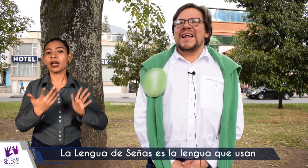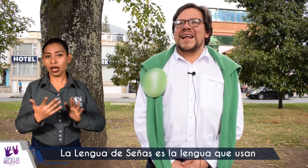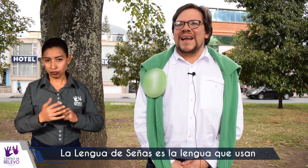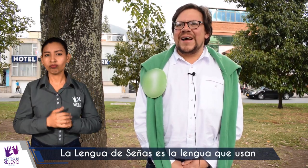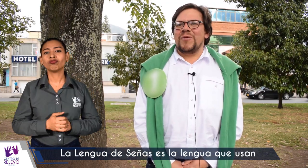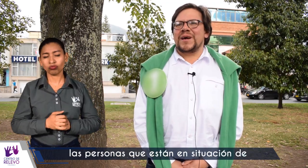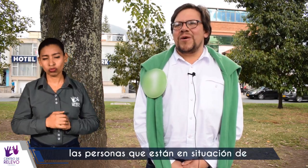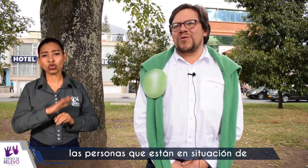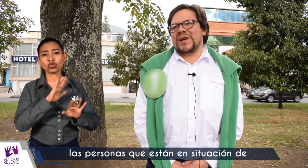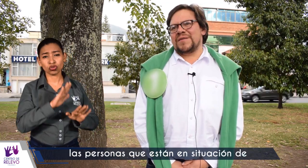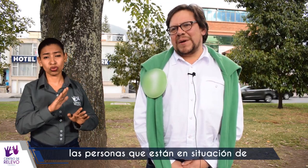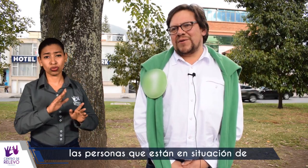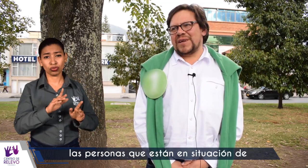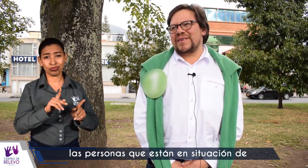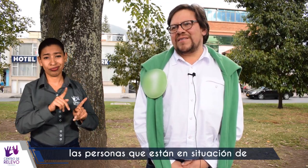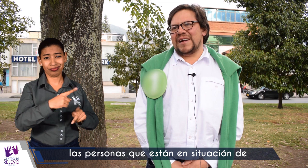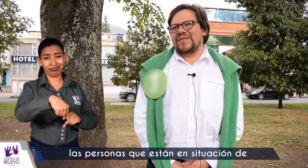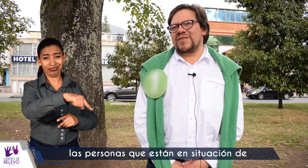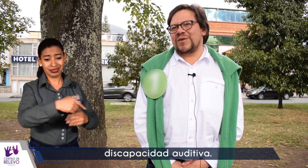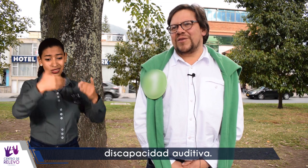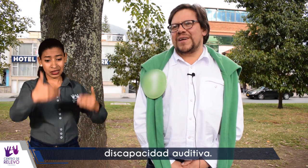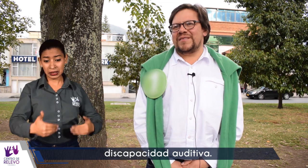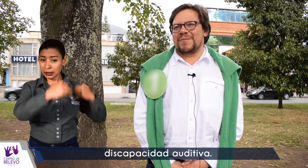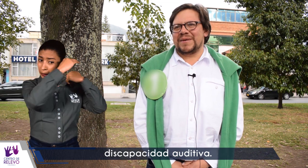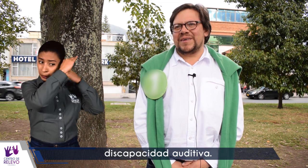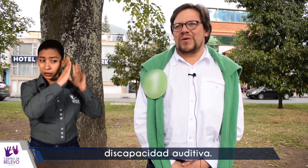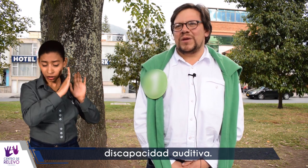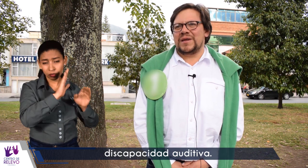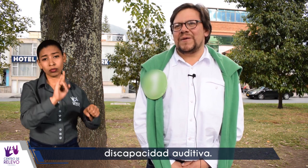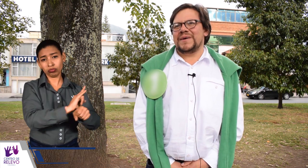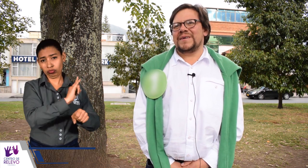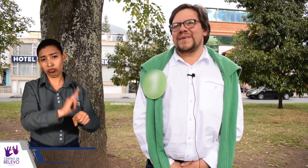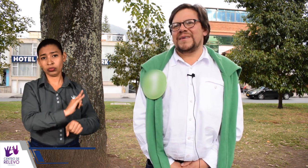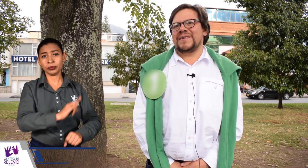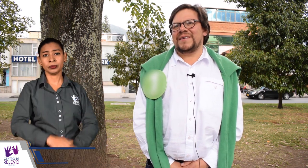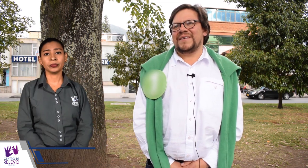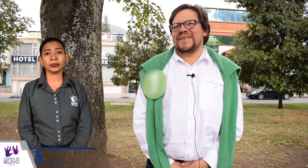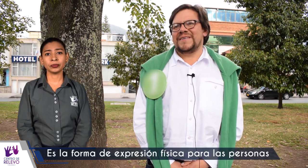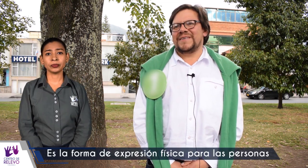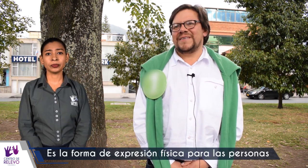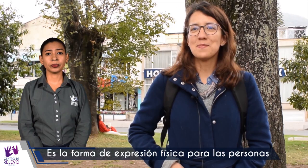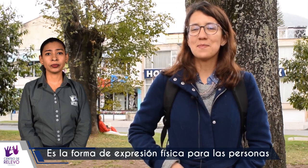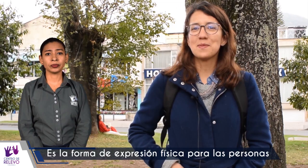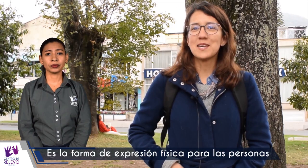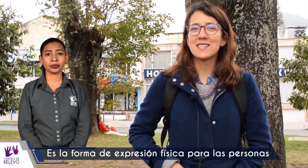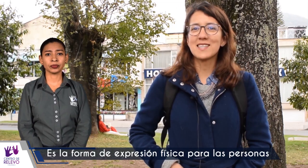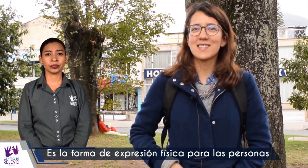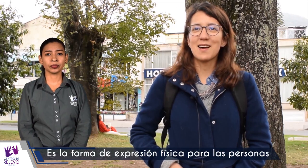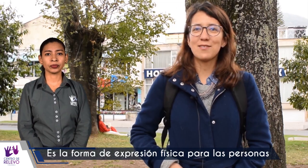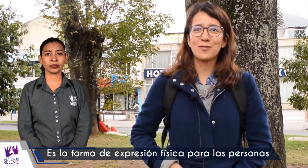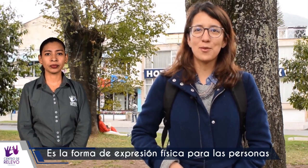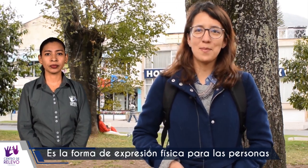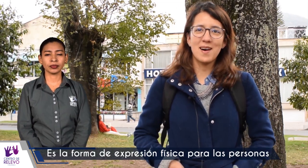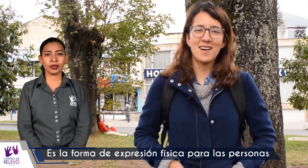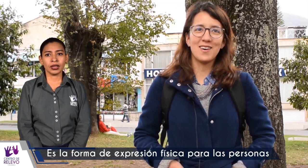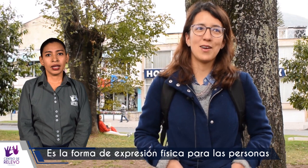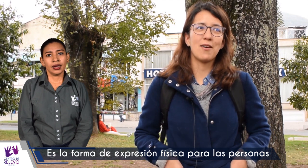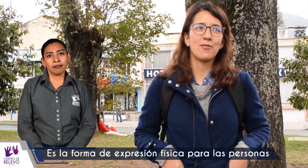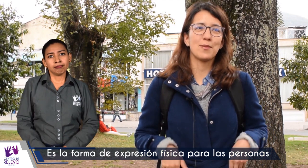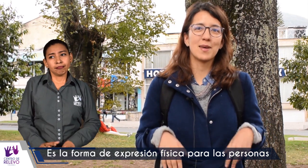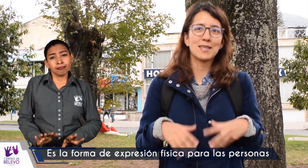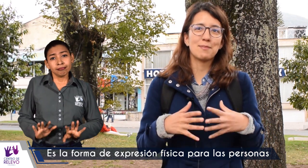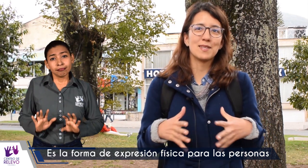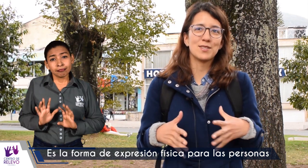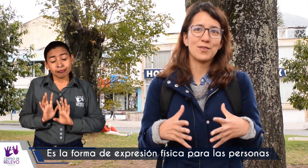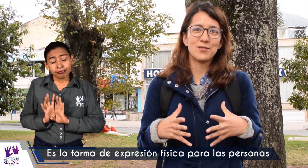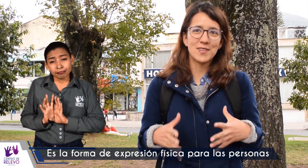la lengua que usan las personas que están en situación de discapacidad auditiva. Pues es la forma o